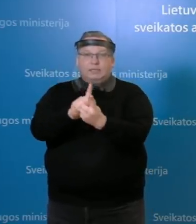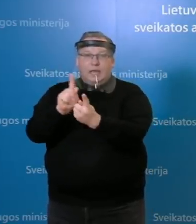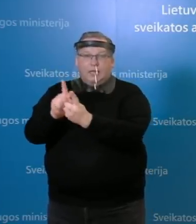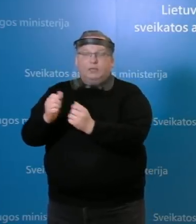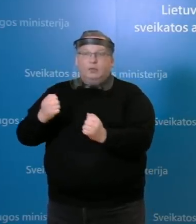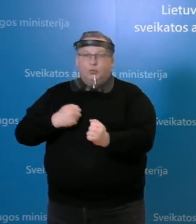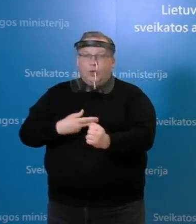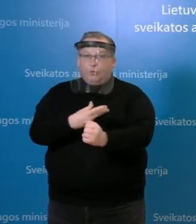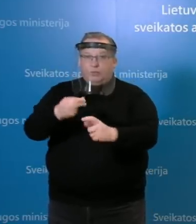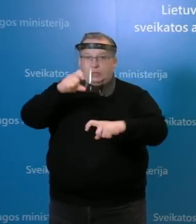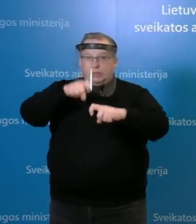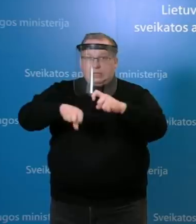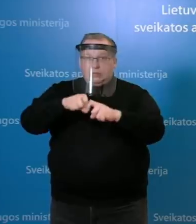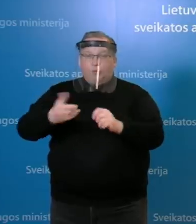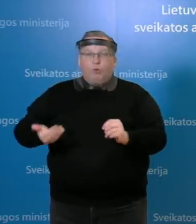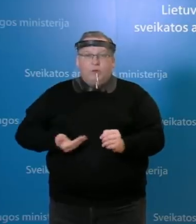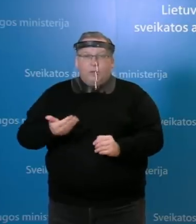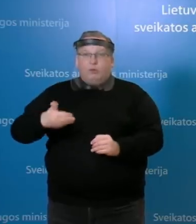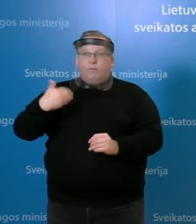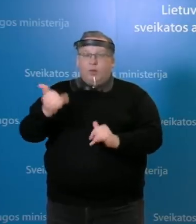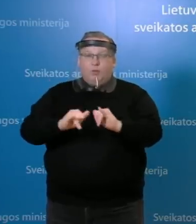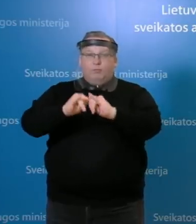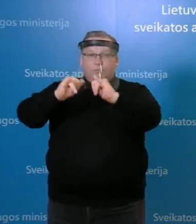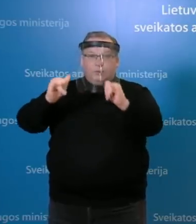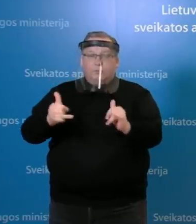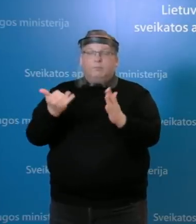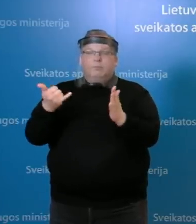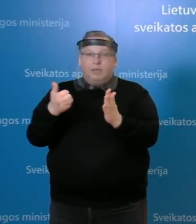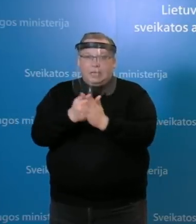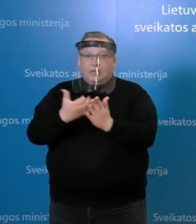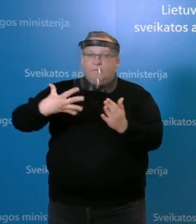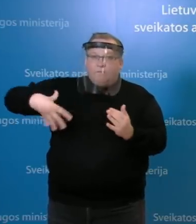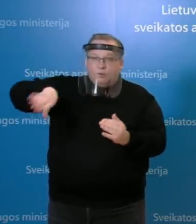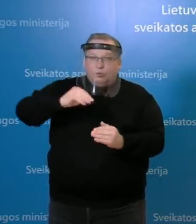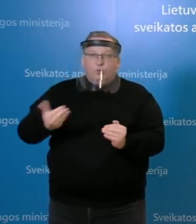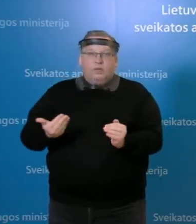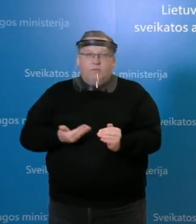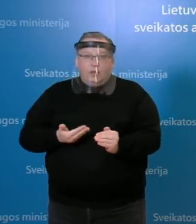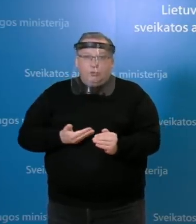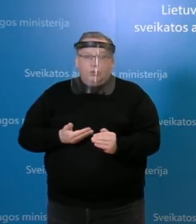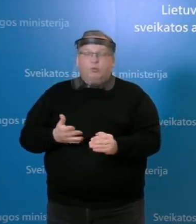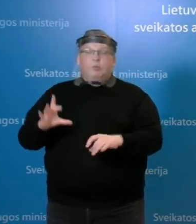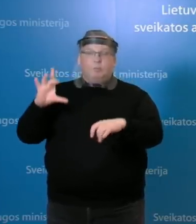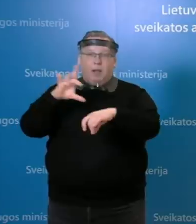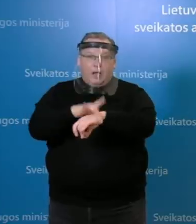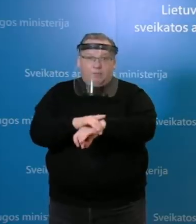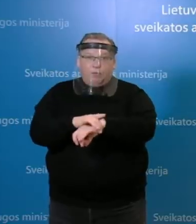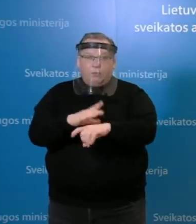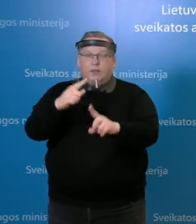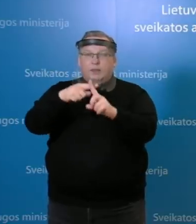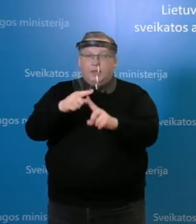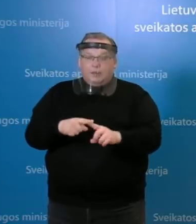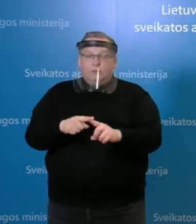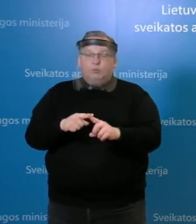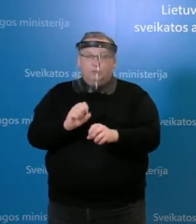antavilių pensionato gyventojai, vėliau praplėstas tyrimų laukas iki visų gyventojų ir vis tiek pastebėjome, kad teigimi rezultatai